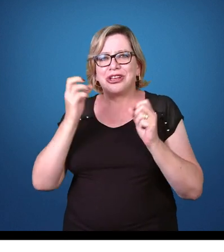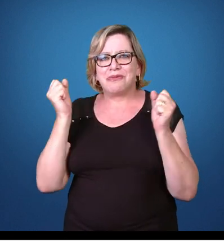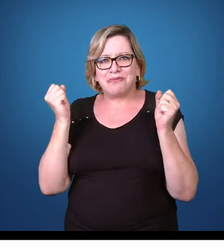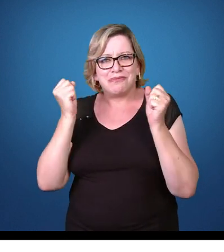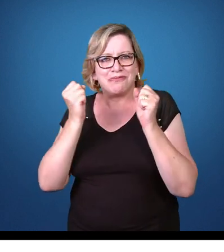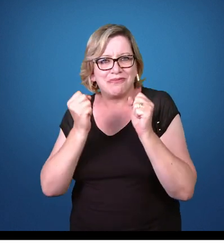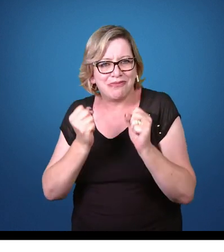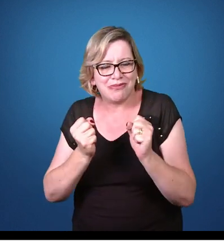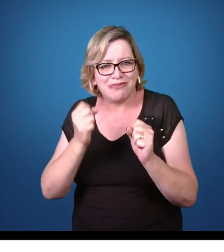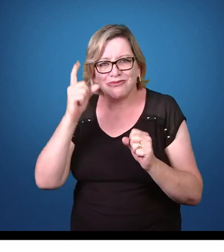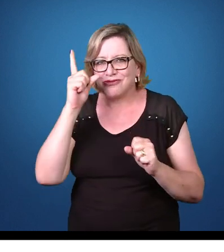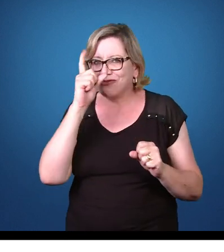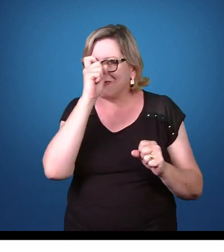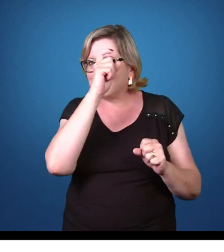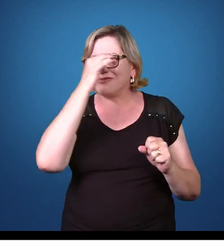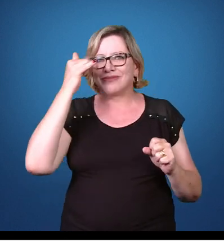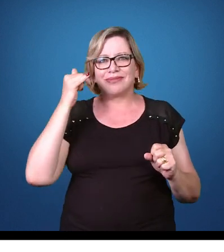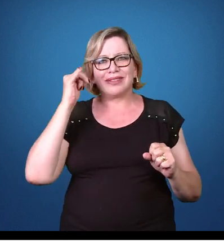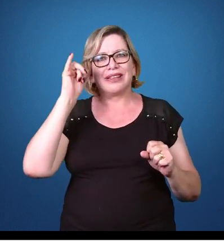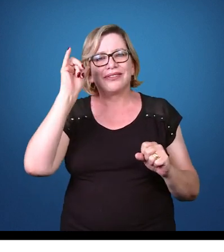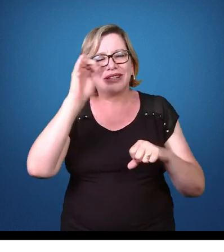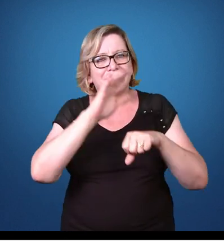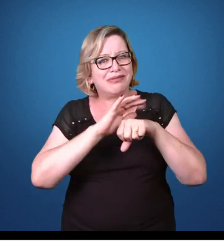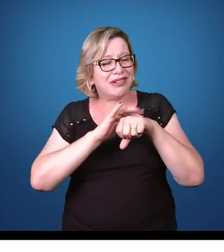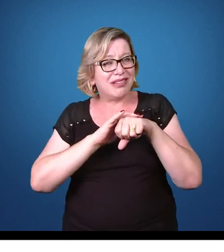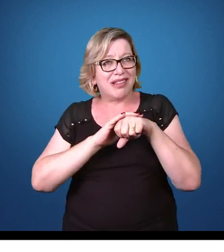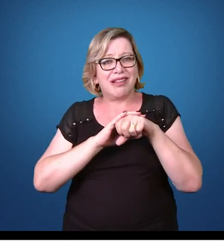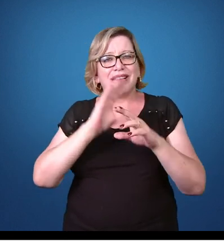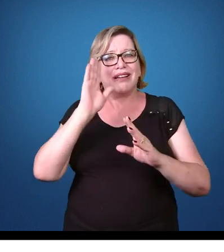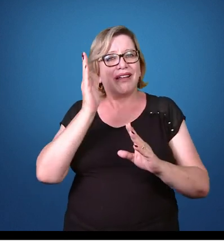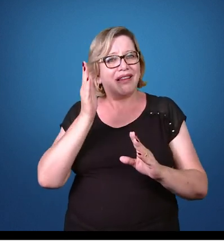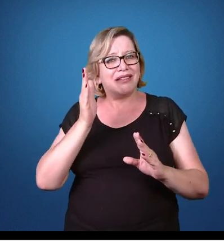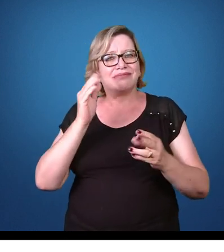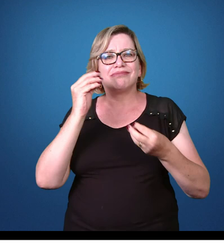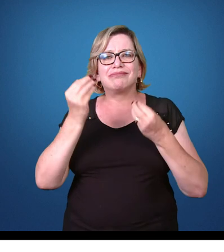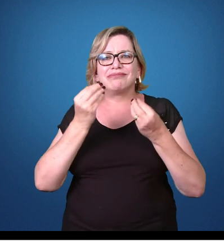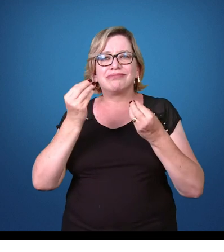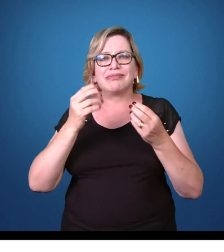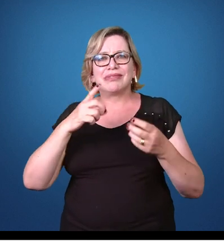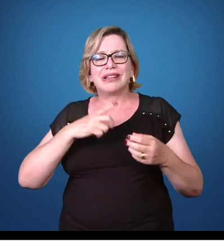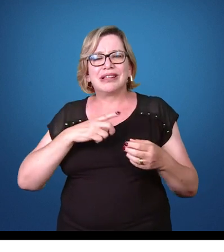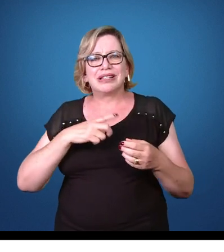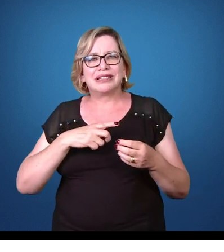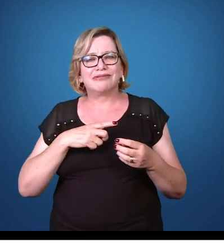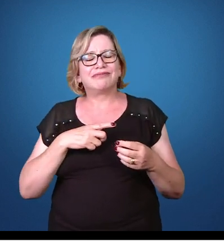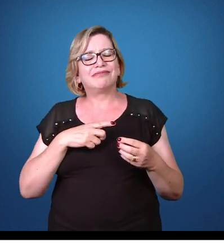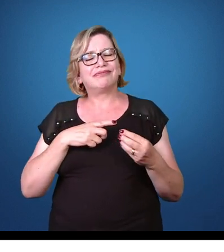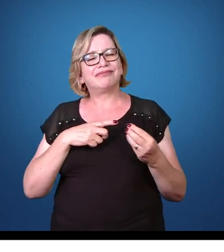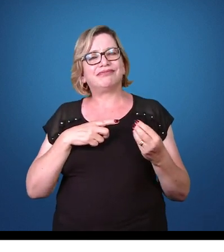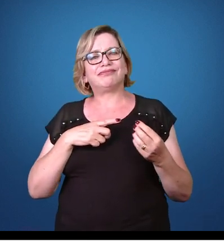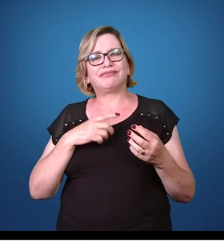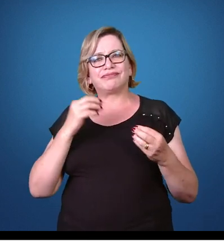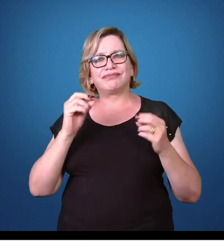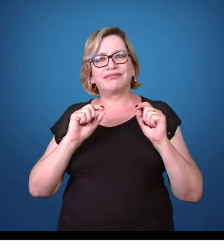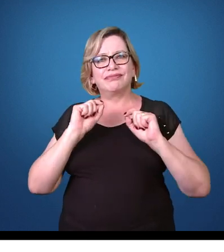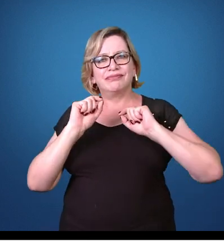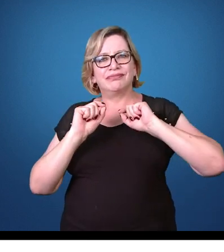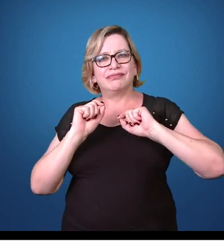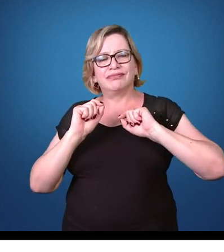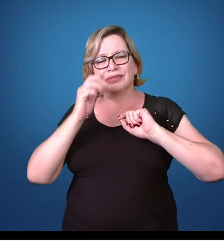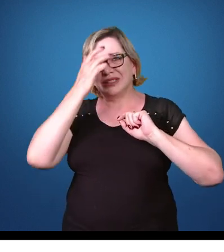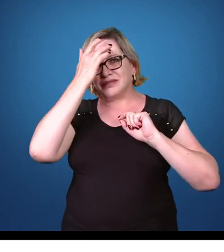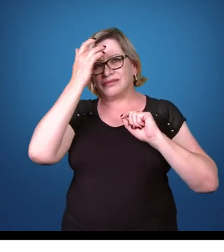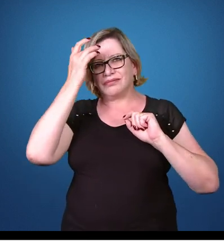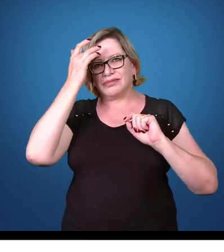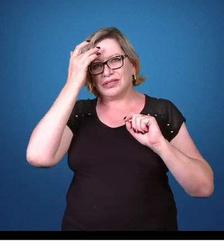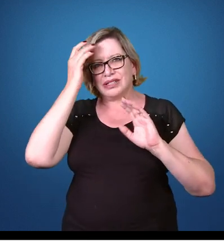combater a malária do que as pessoas que já vivem lá. Por conta disso, existem os hospedeiros assintomáticos, aqueles que têm